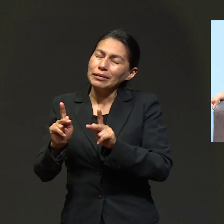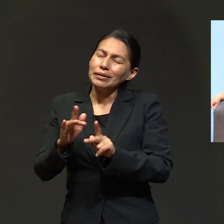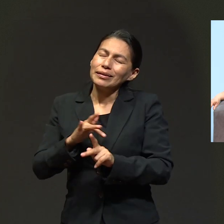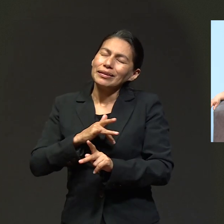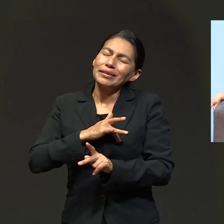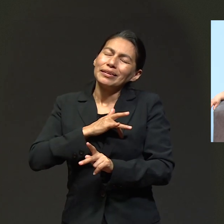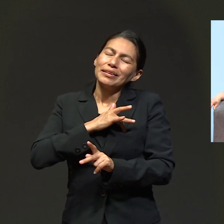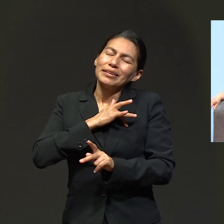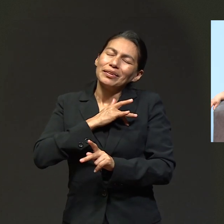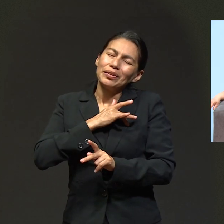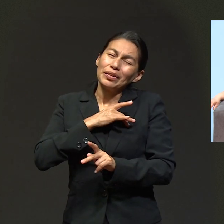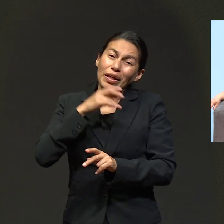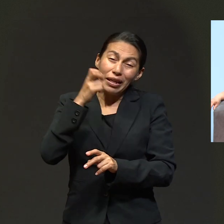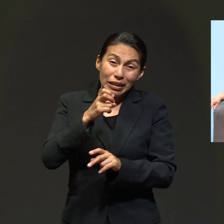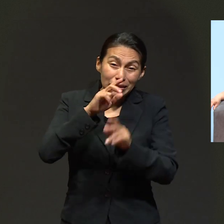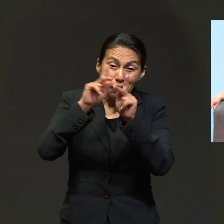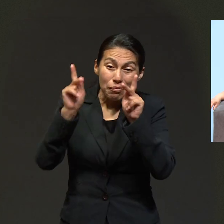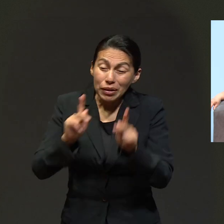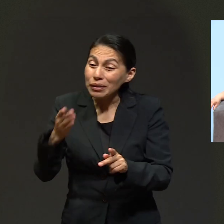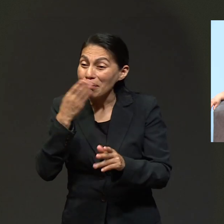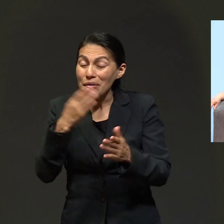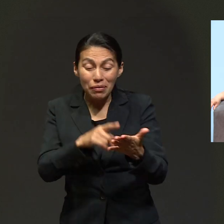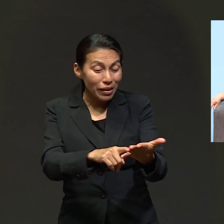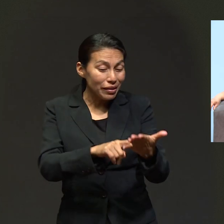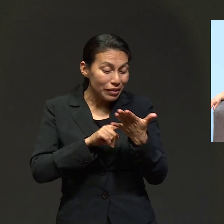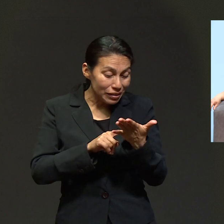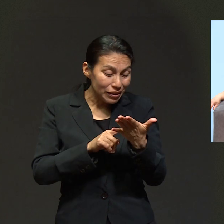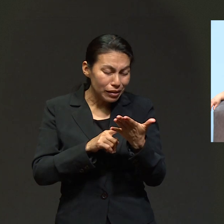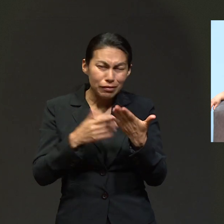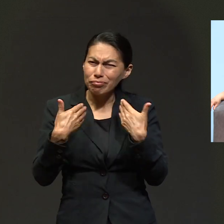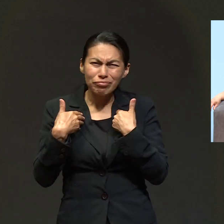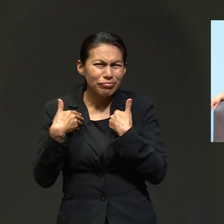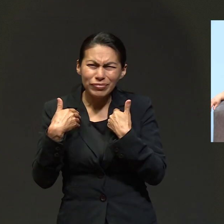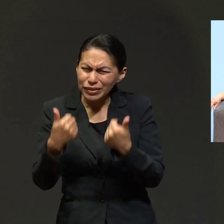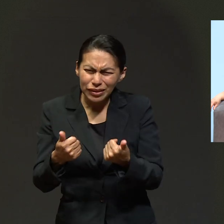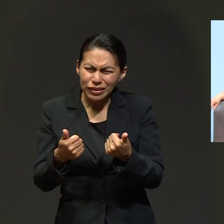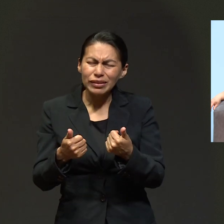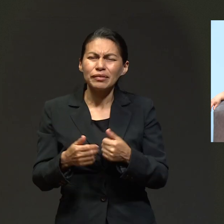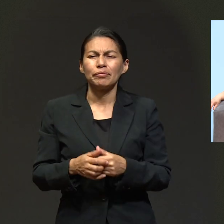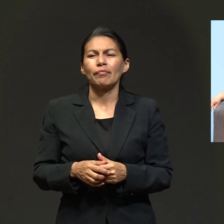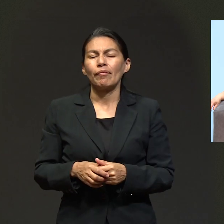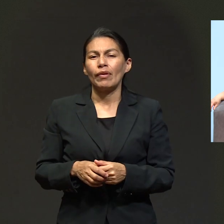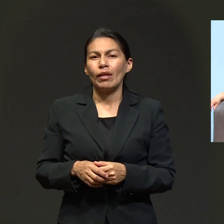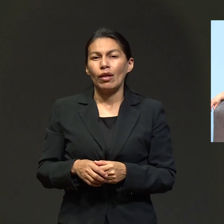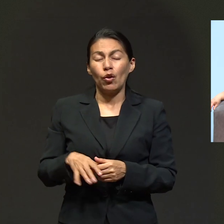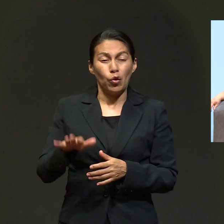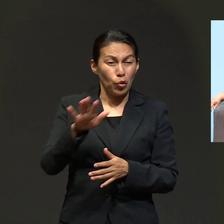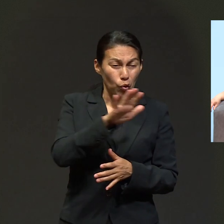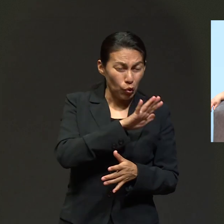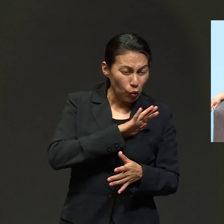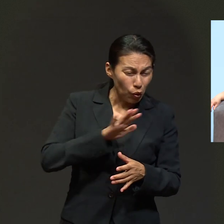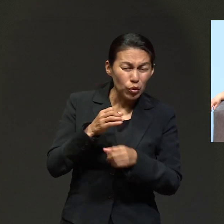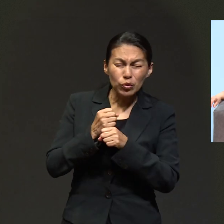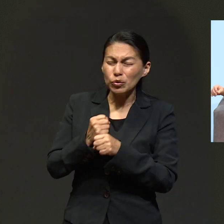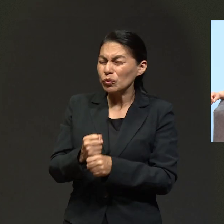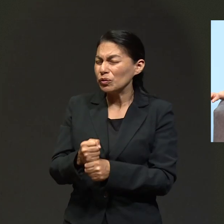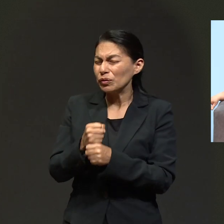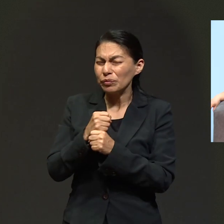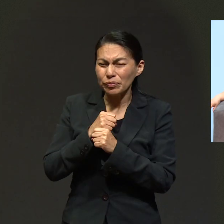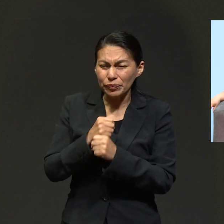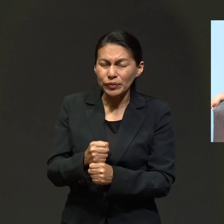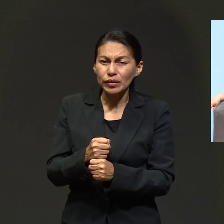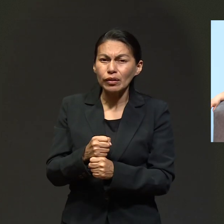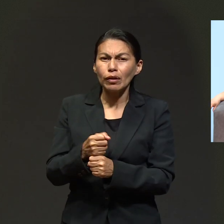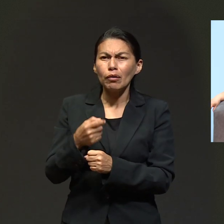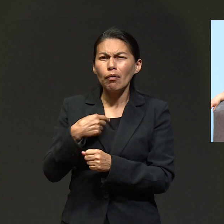paz. Amén. Esa paz de la que la palabra de Dios nos dice, una paz que sobrepasa todo entendimiento. En medio